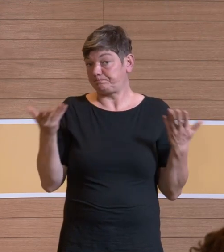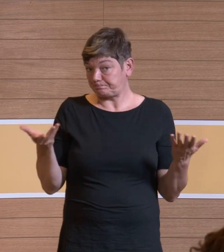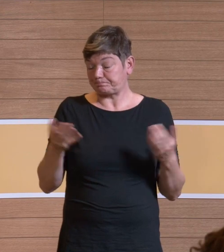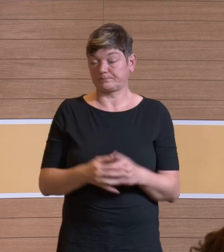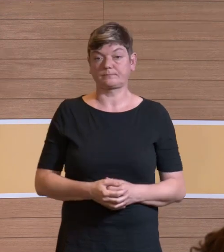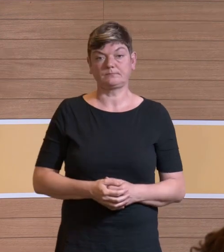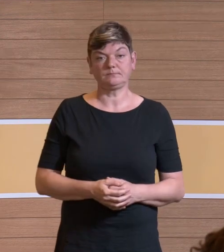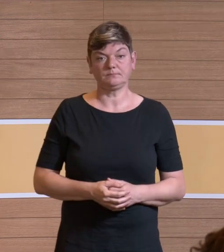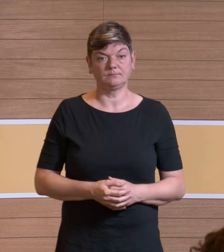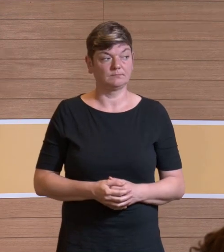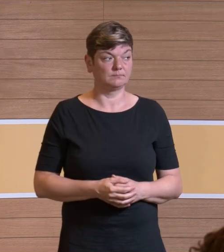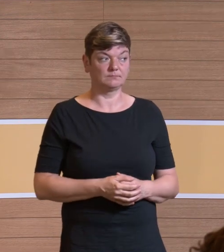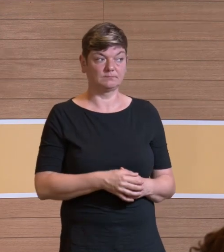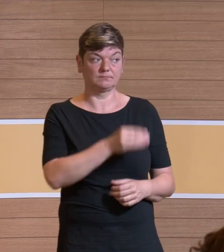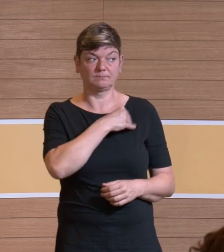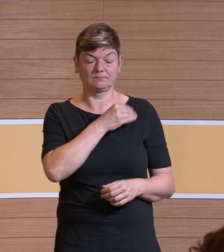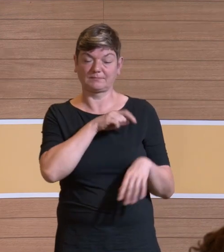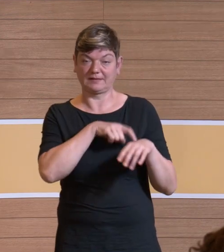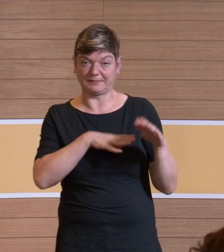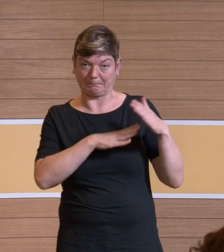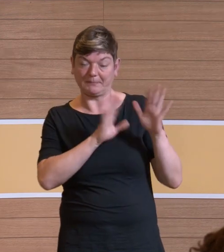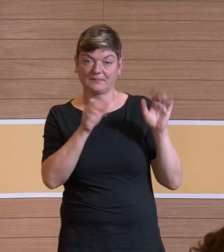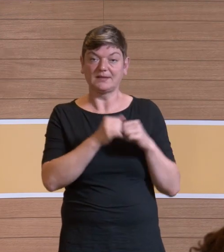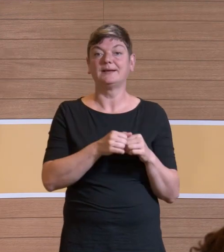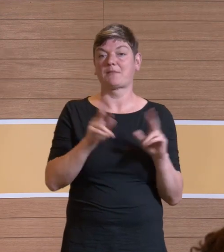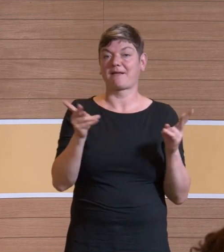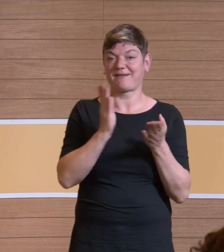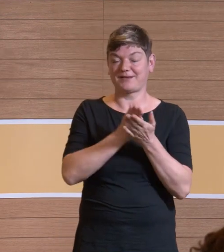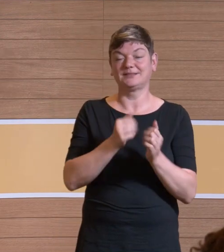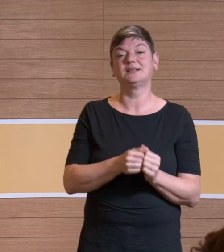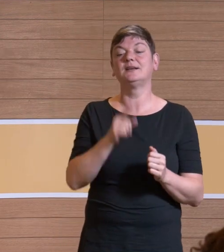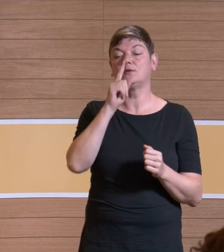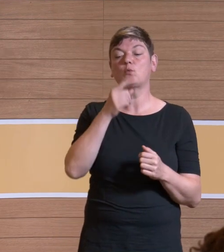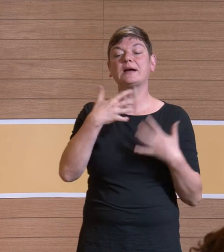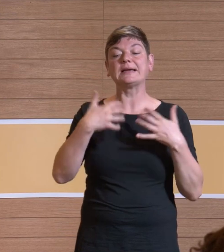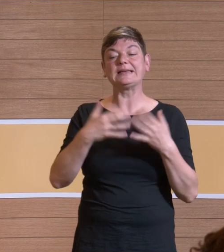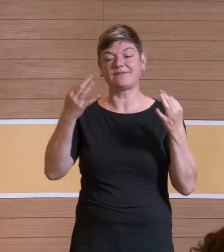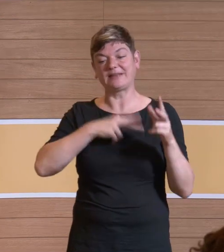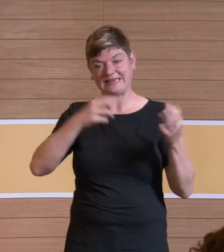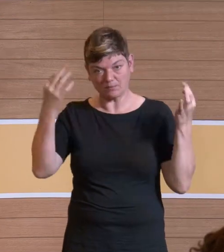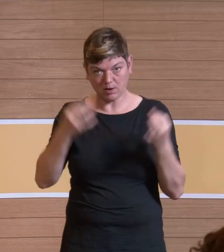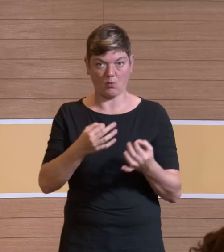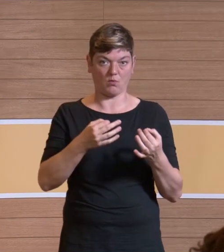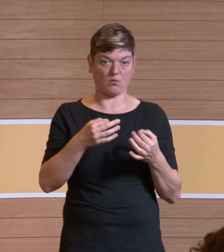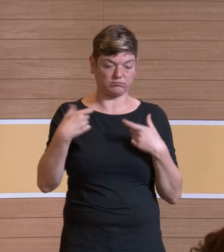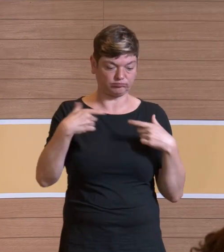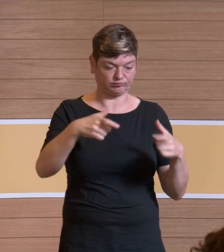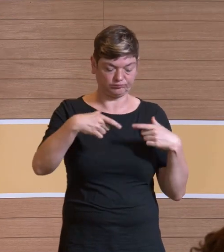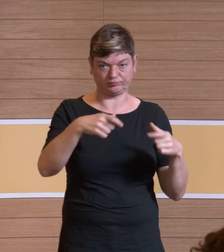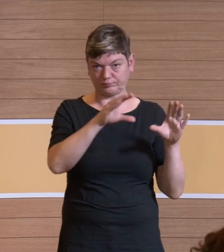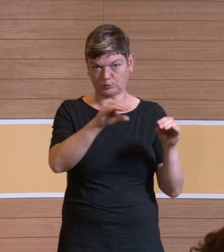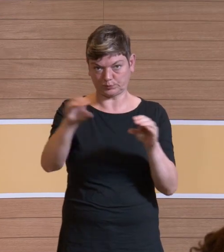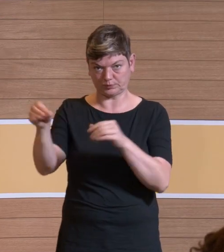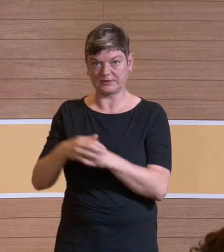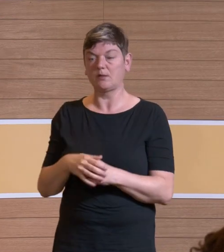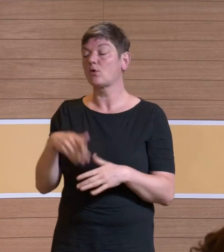Alles klar, ich bin gleich fertig, danke. Sollten nur notwendige Geräte eingesetzt werden und bereit gehalten werden, bei der Beschaffung schon bitte darauf